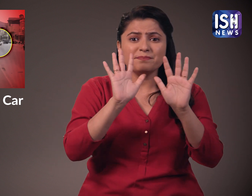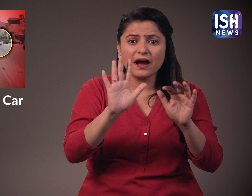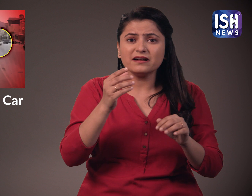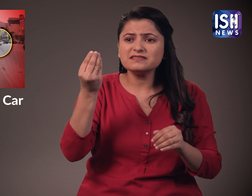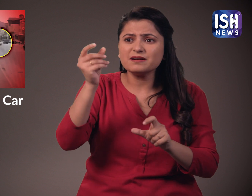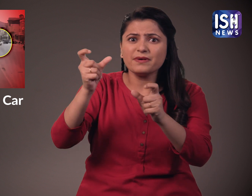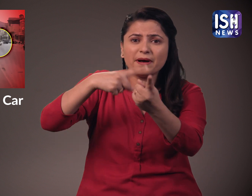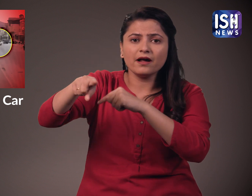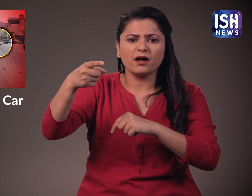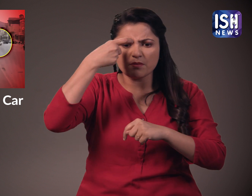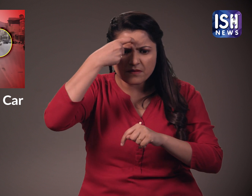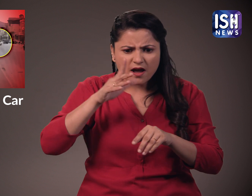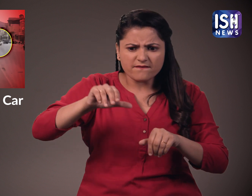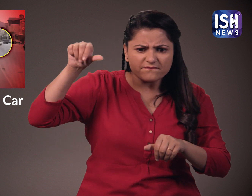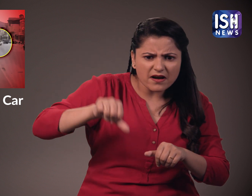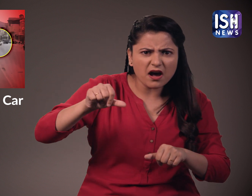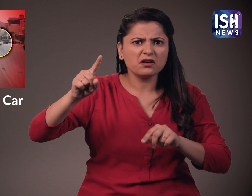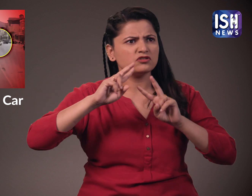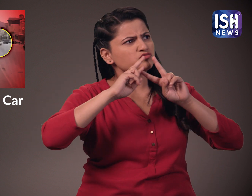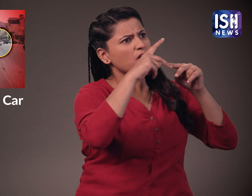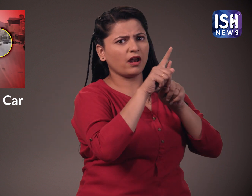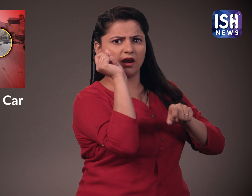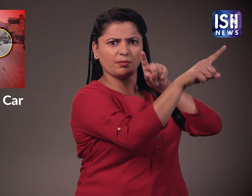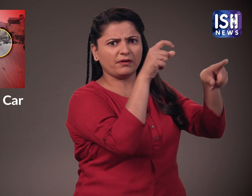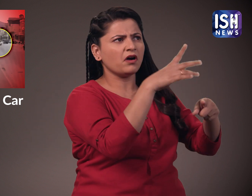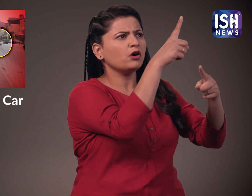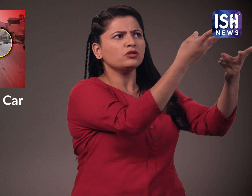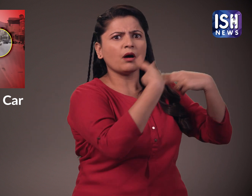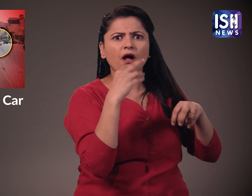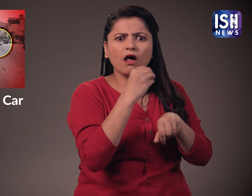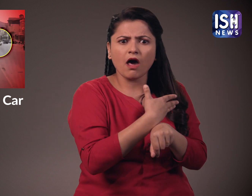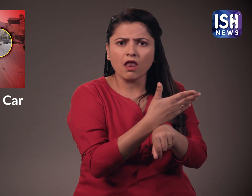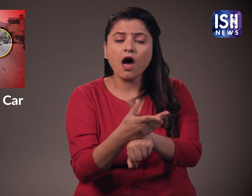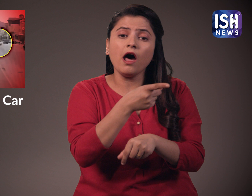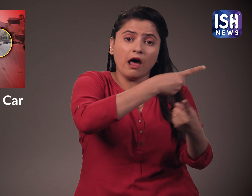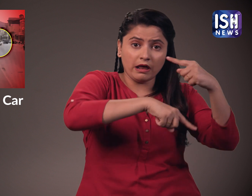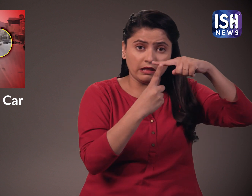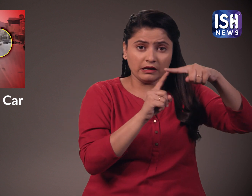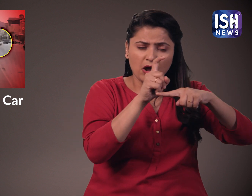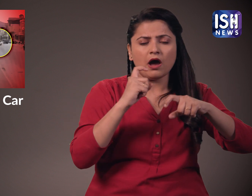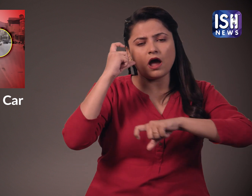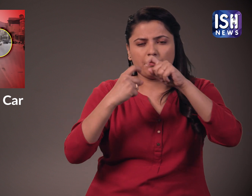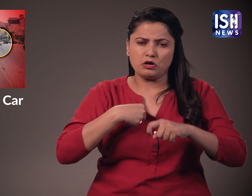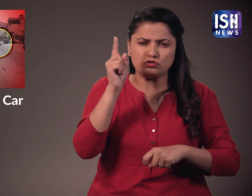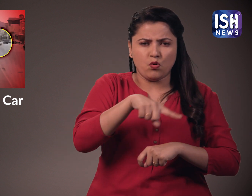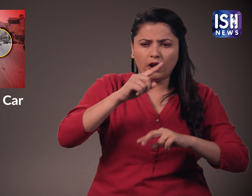ऐसा अनुभव करने वाले लोगों ने कहा कि कमपनी कभी भी शिकायतों का जवाब नहीं देती है कंपनी में जवाब देने के लिए